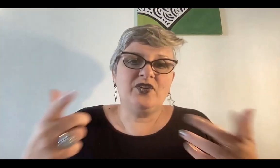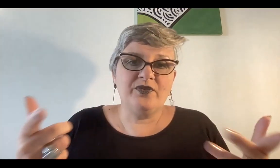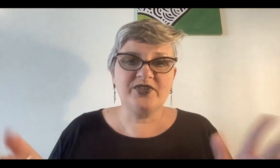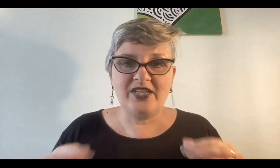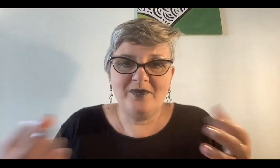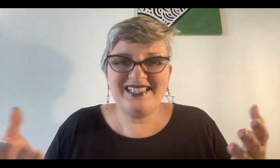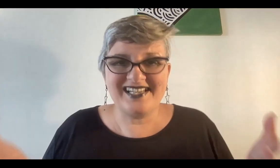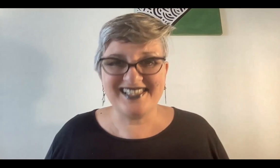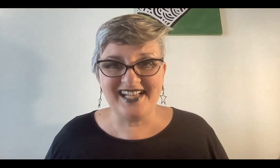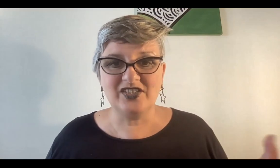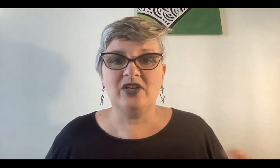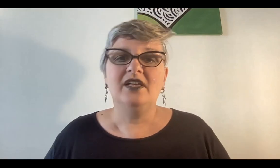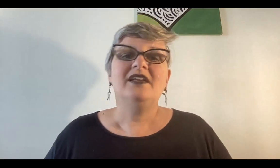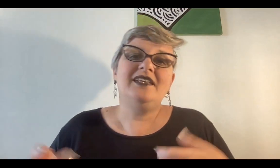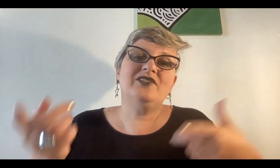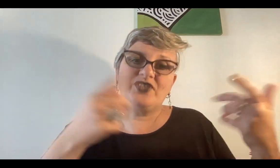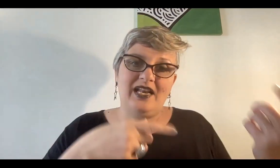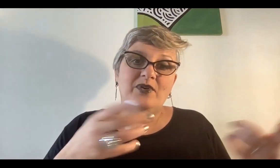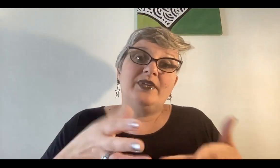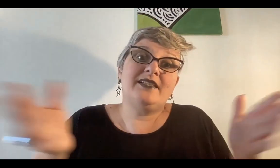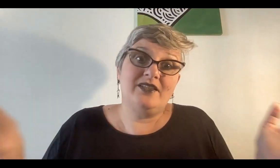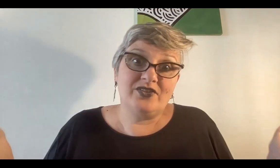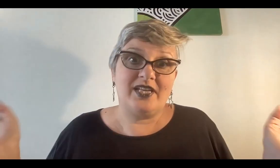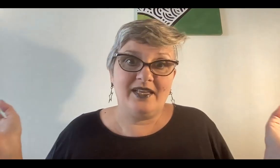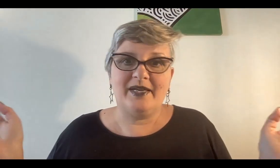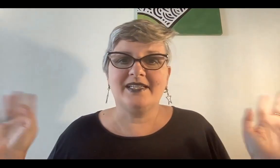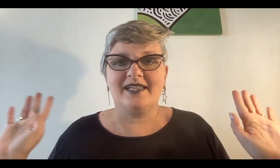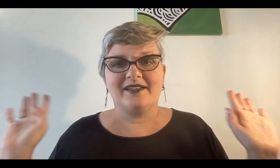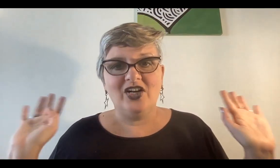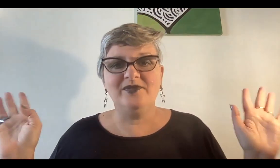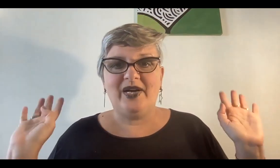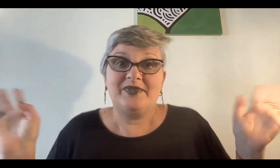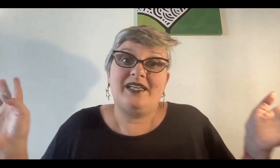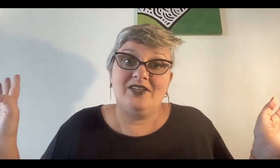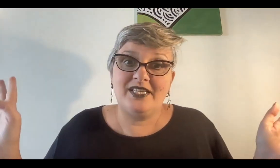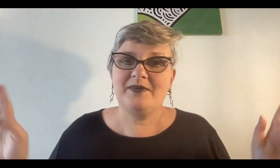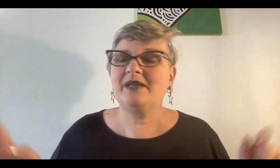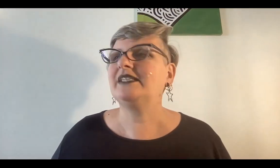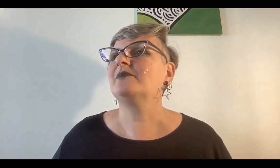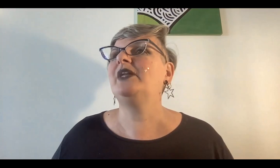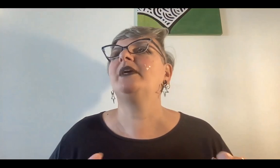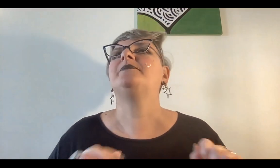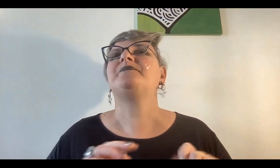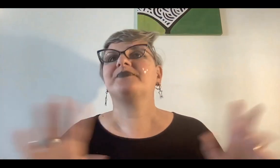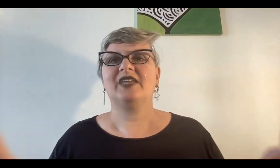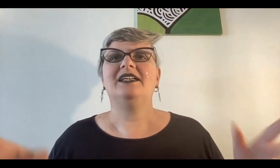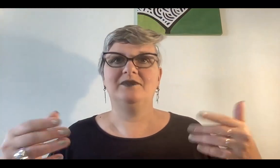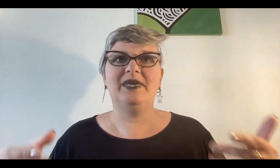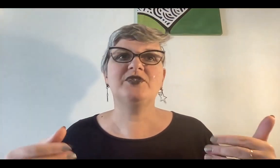y dentro de unos años va a ser cierto, y entonces las boludeces no sé qué van a hacer, ¿no? Bueno, que dónde se van a meter. Pero bueno, vamos